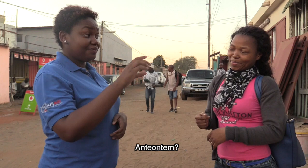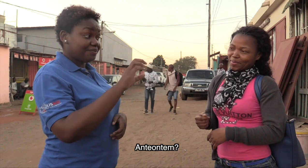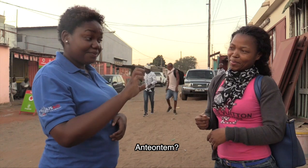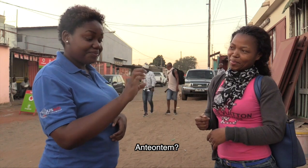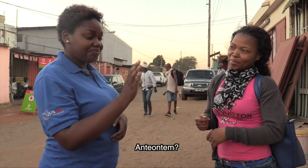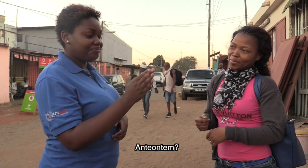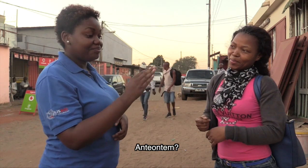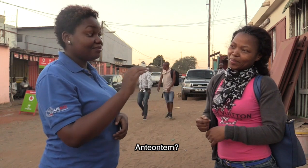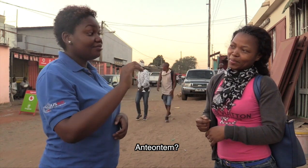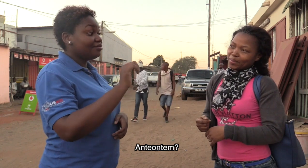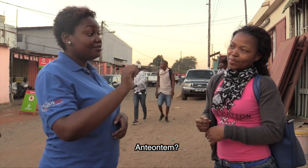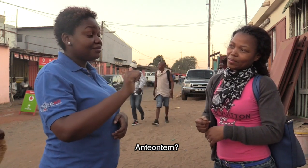anteontem